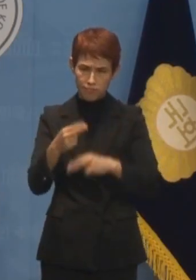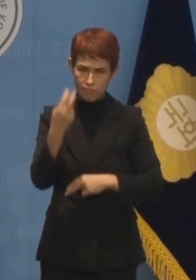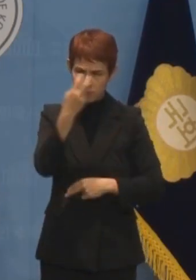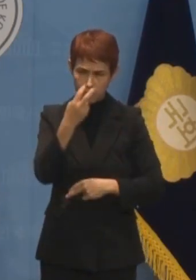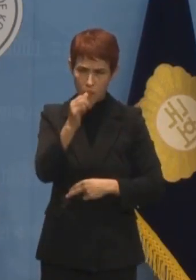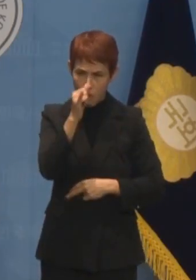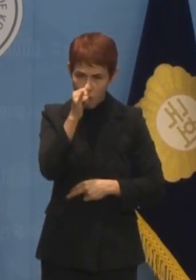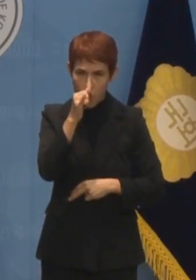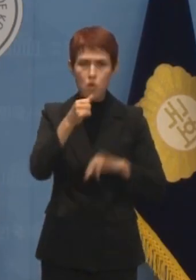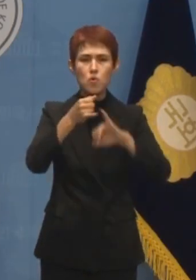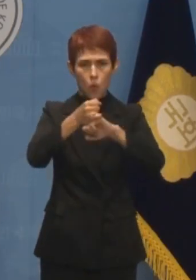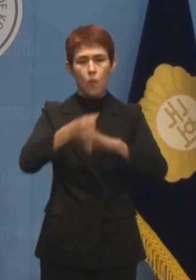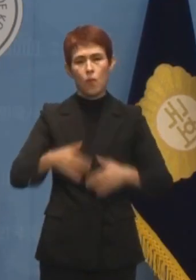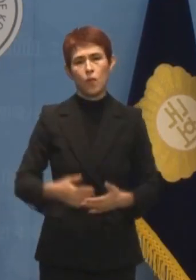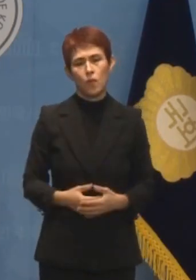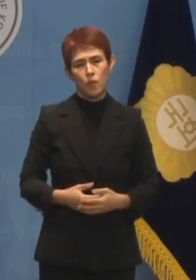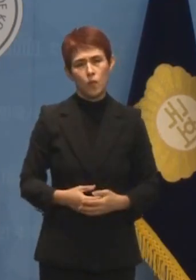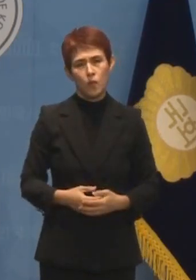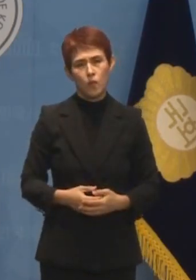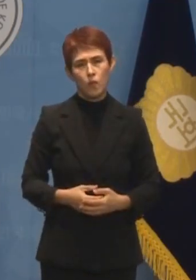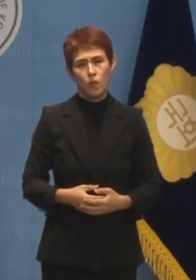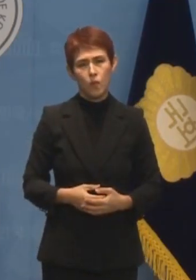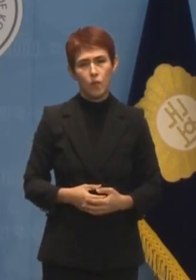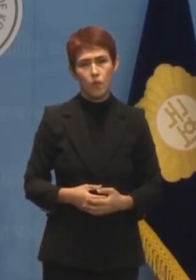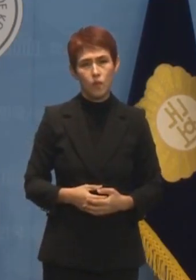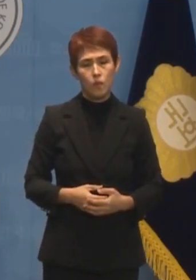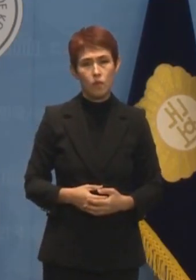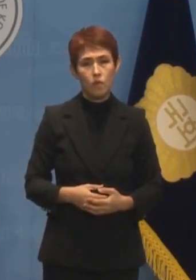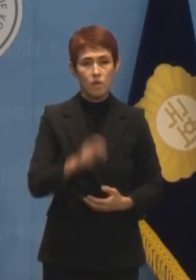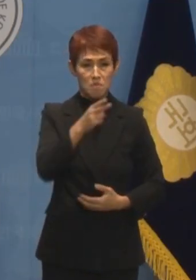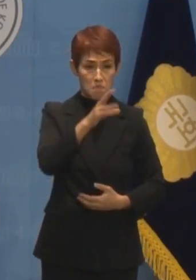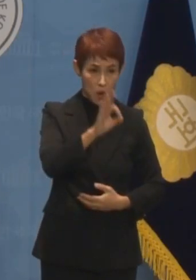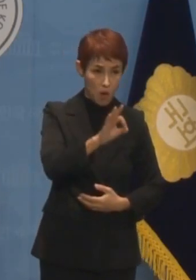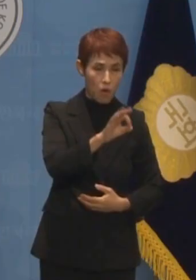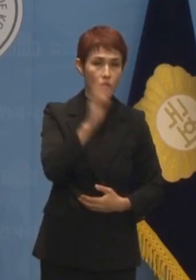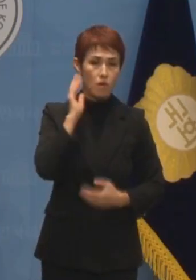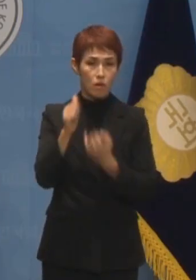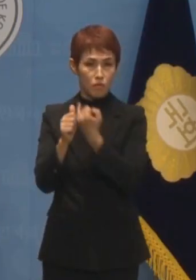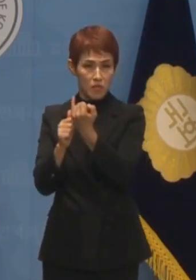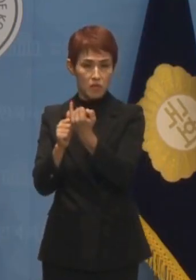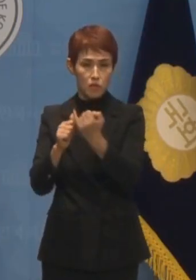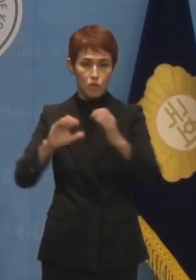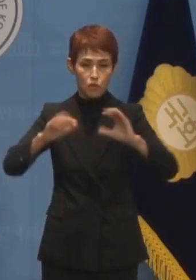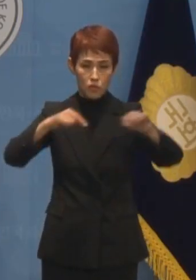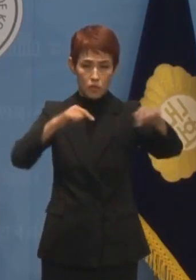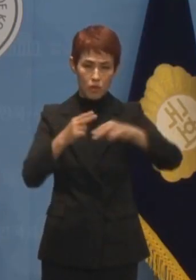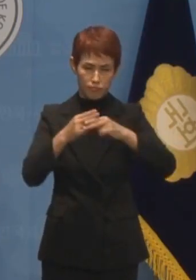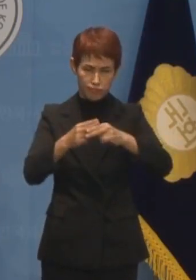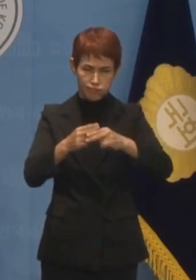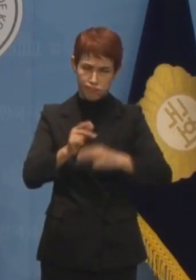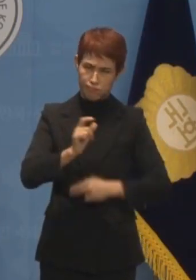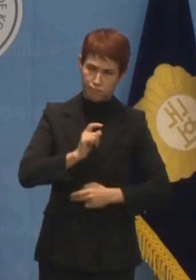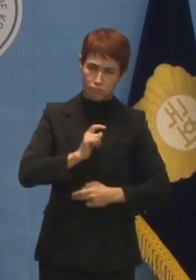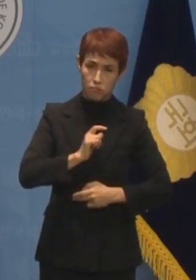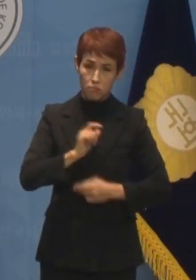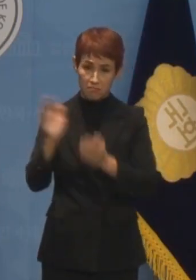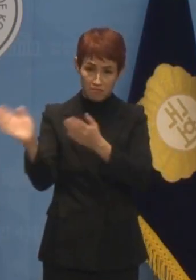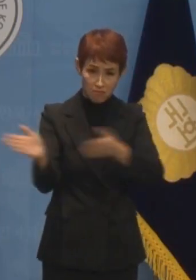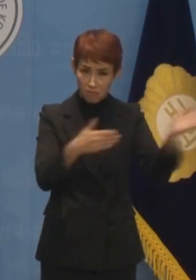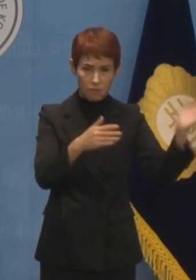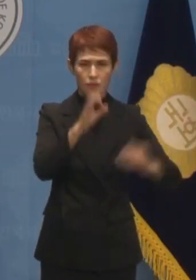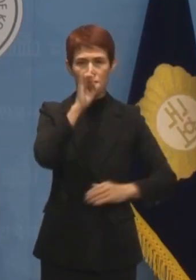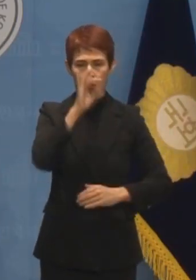파헤칠 것입니다. 명태균, 김건희 국정농단 의혹은 절대로 그냥 넘길 수